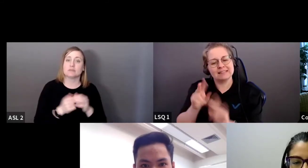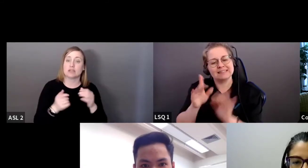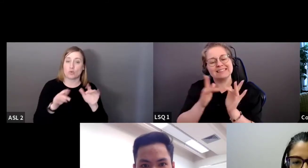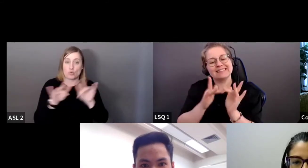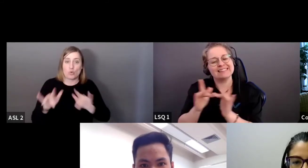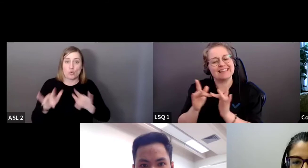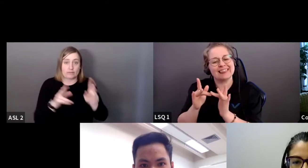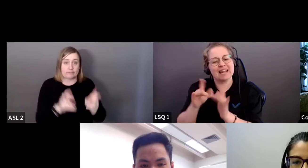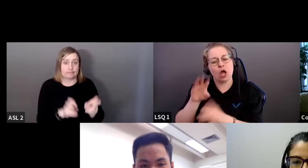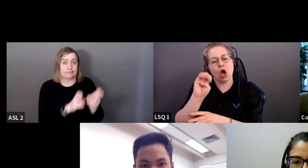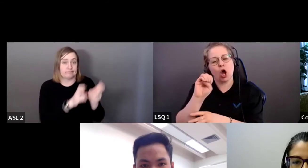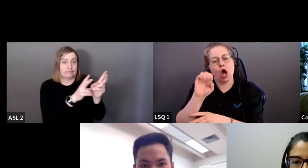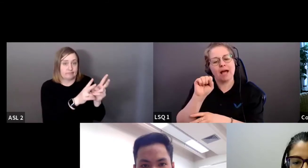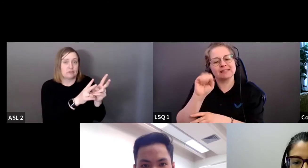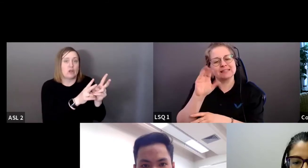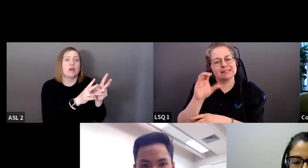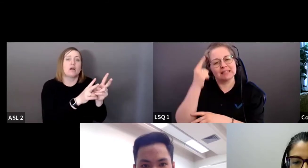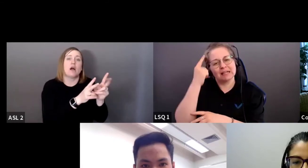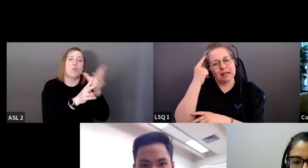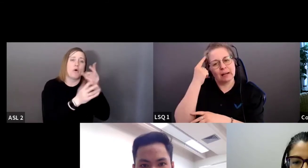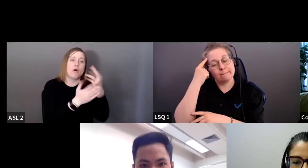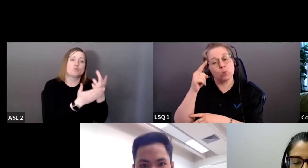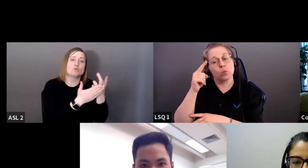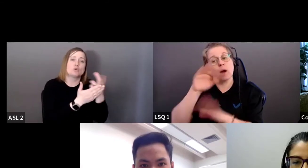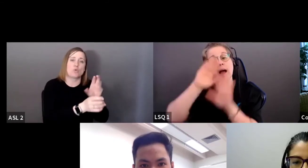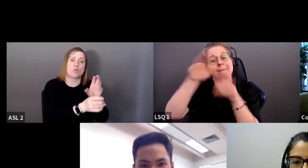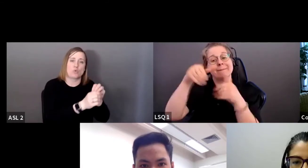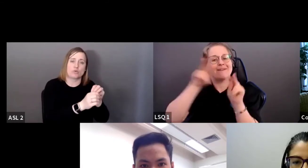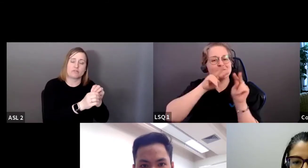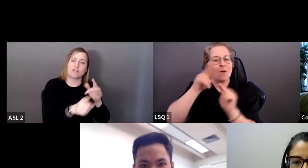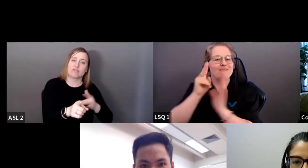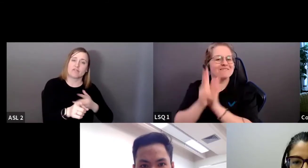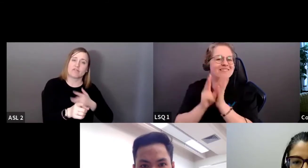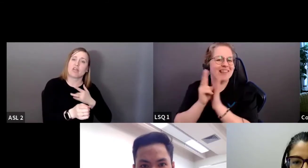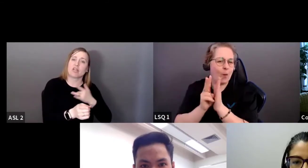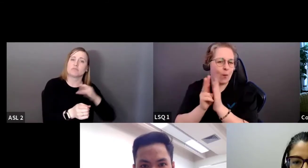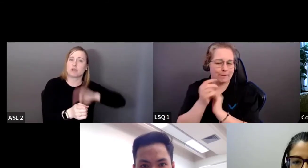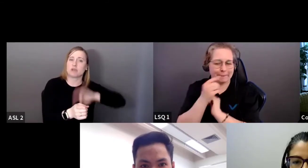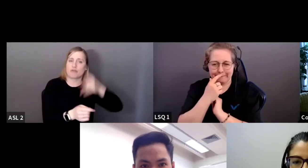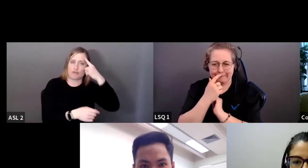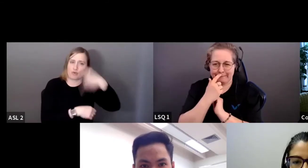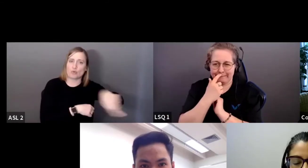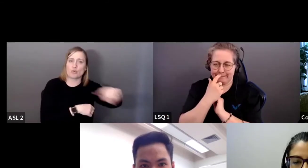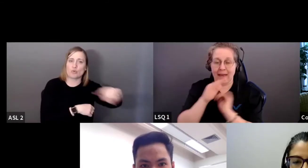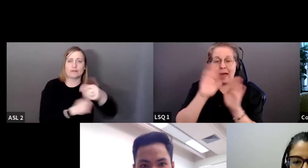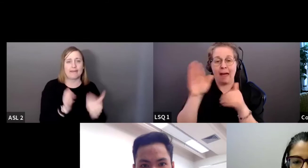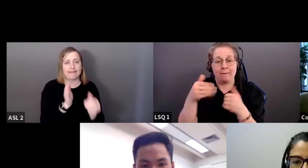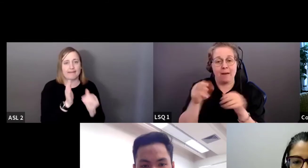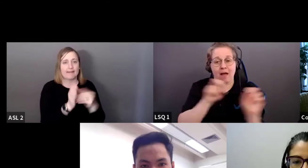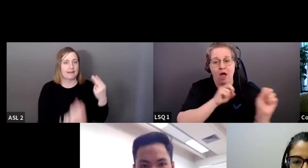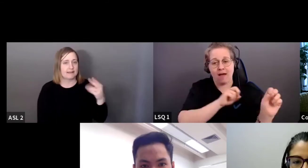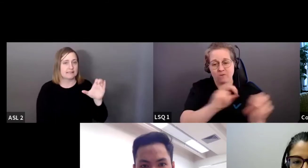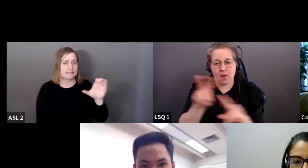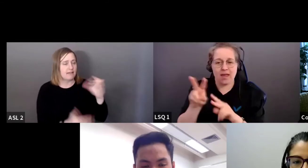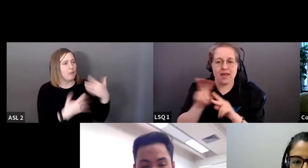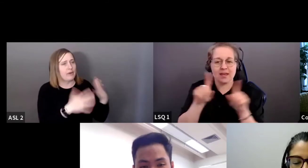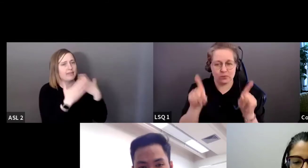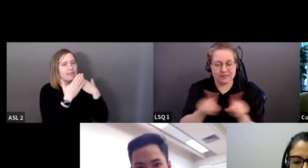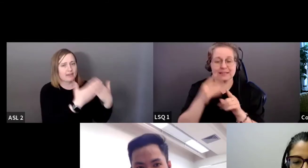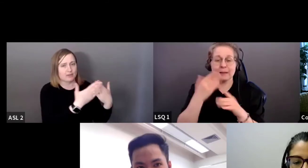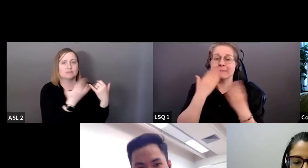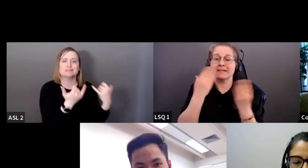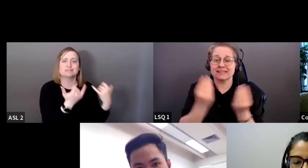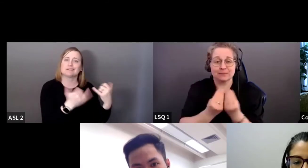ESC pour y trouver l'enregistrement. Tout ça vous sera envoyé. Encore